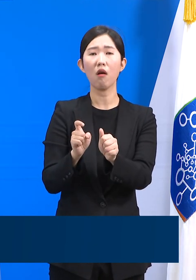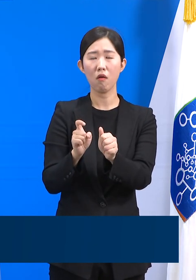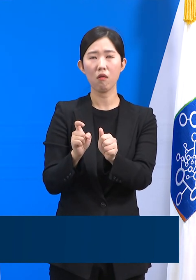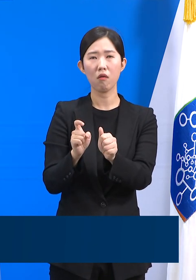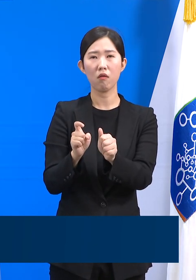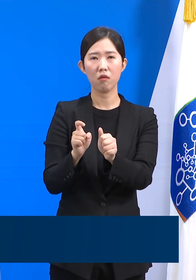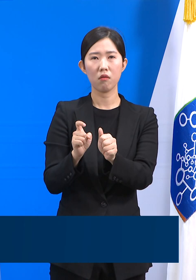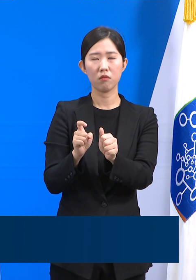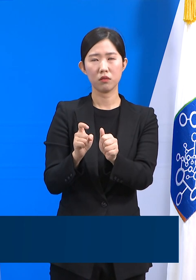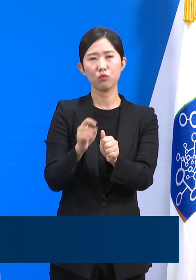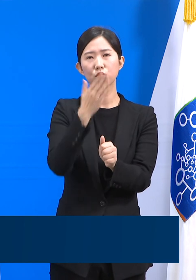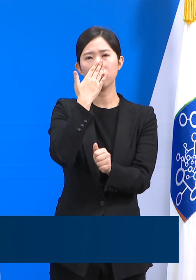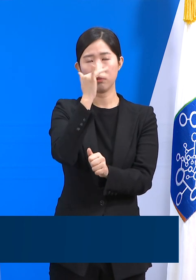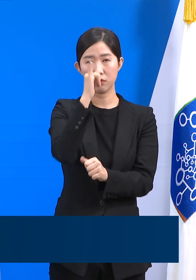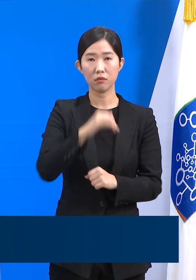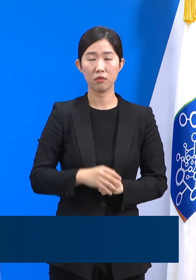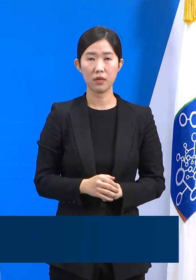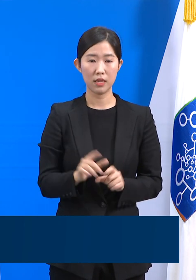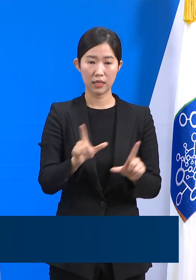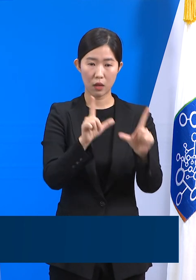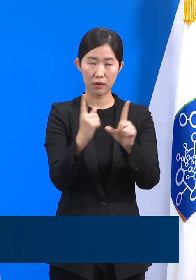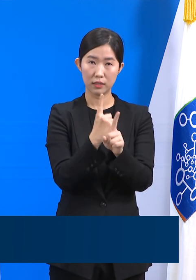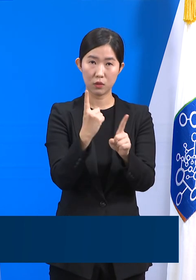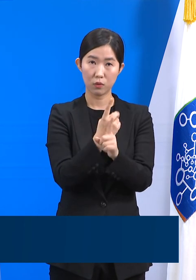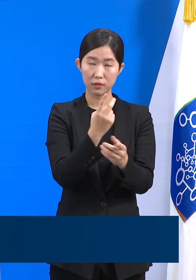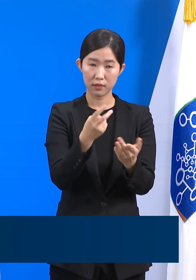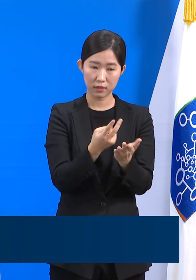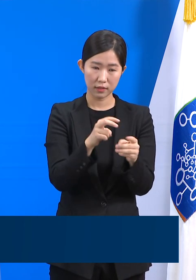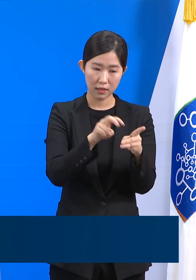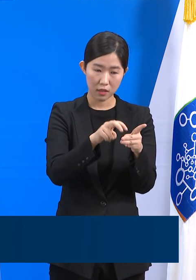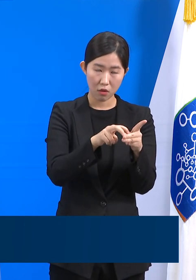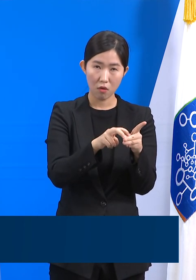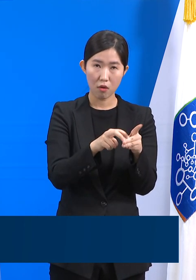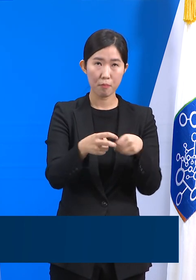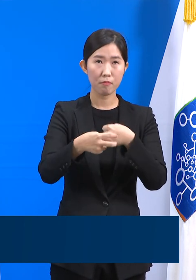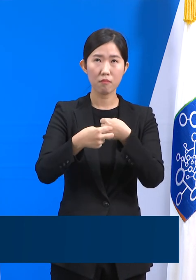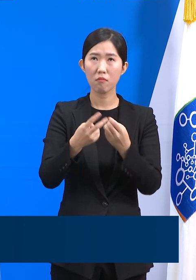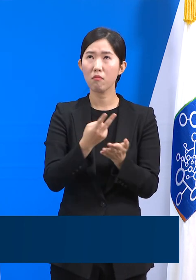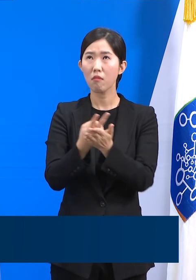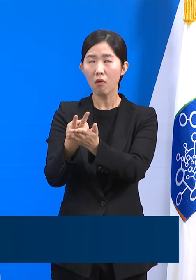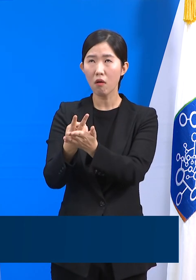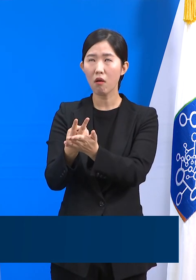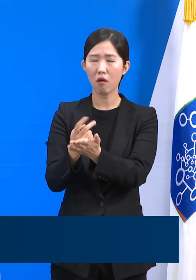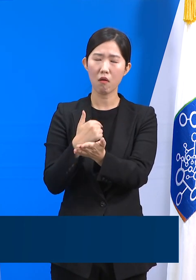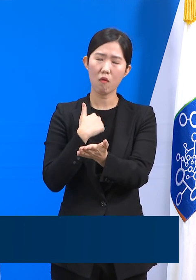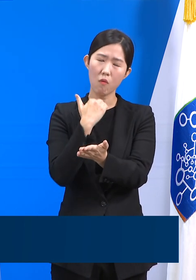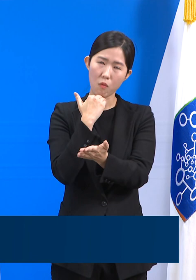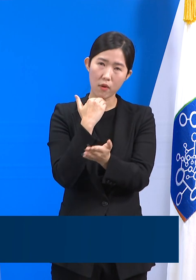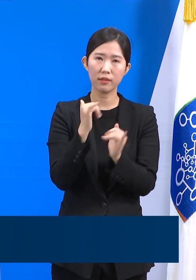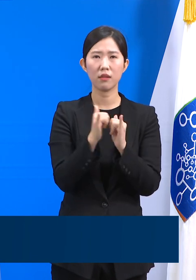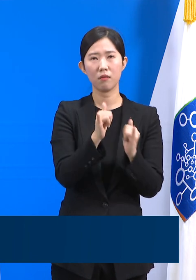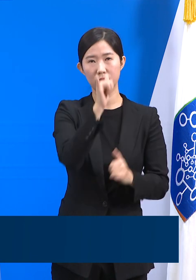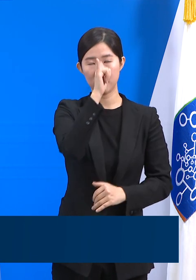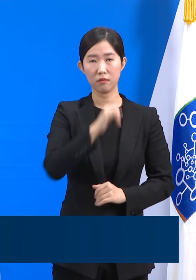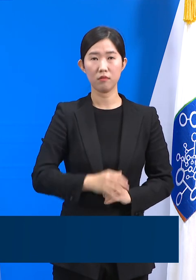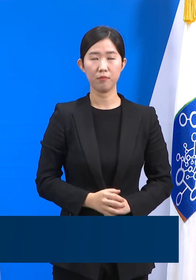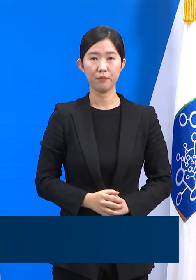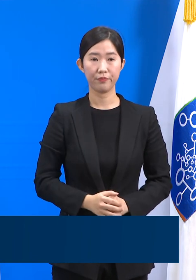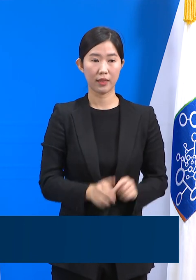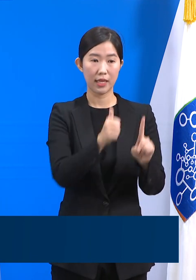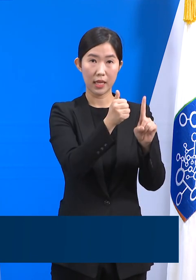생활치료센터에 입소는 병상 배정을 간절하게 기다리는 우리의 이웃들이 있습니다. 제1호 경기도형